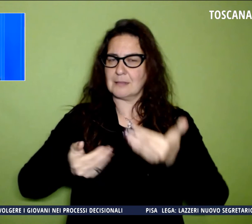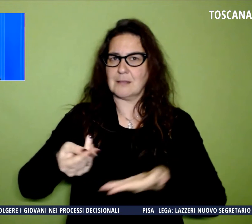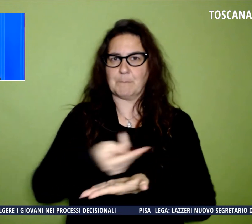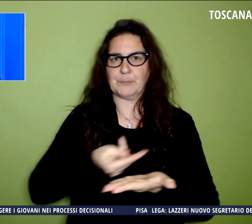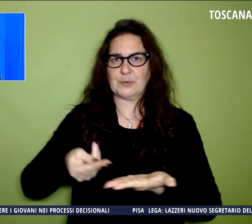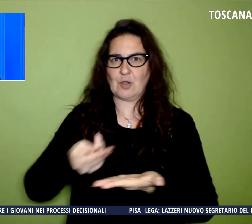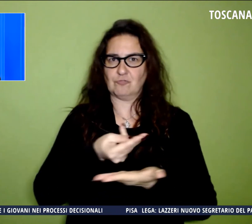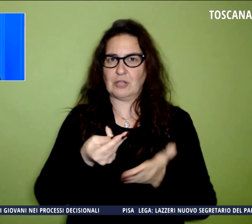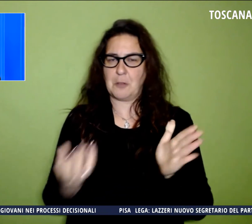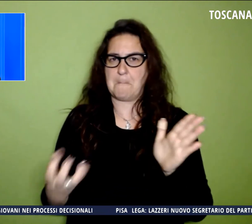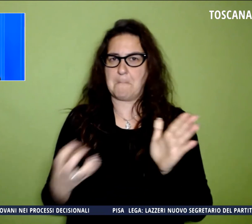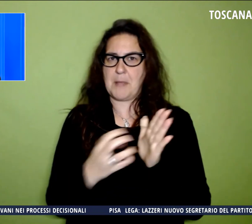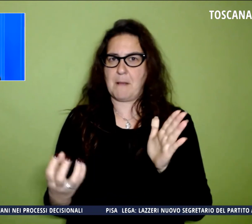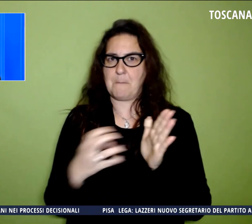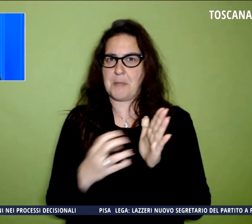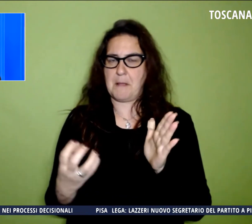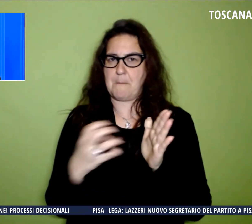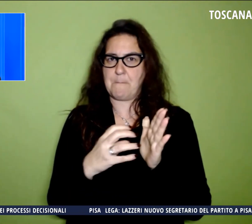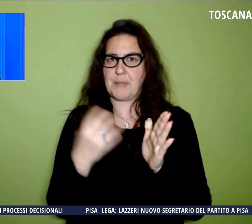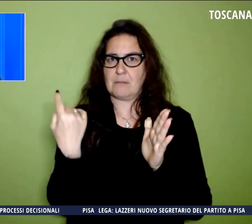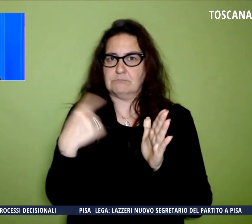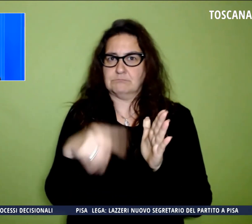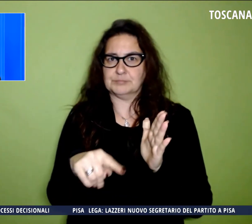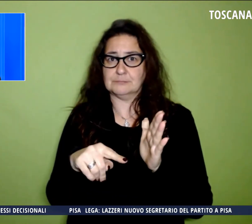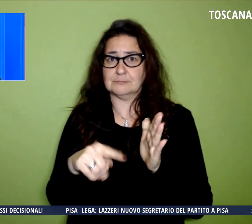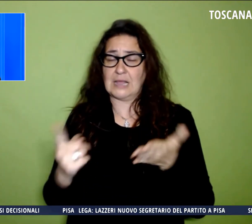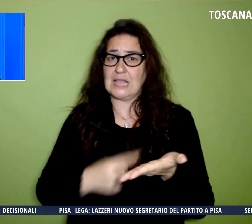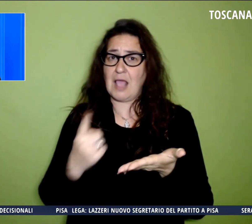in un diario dell'albero online.